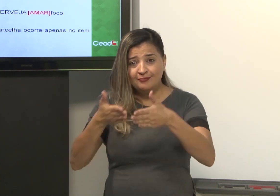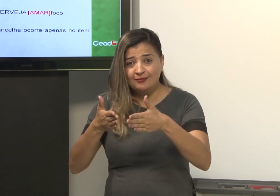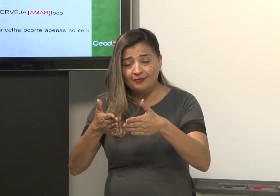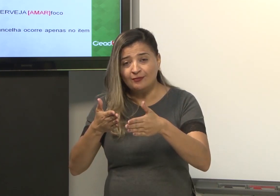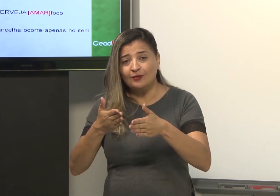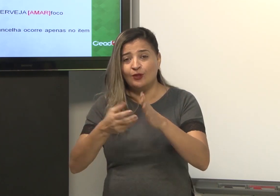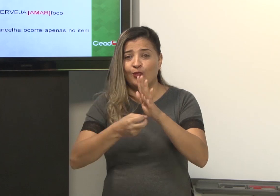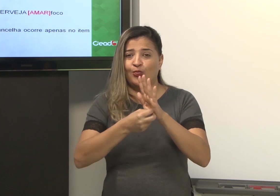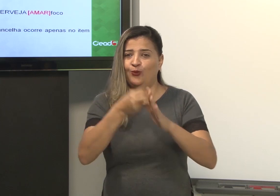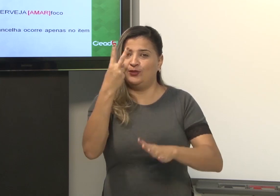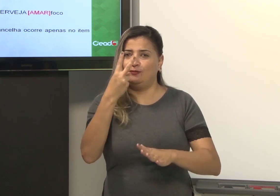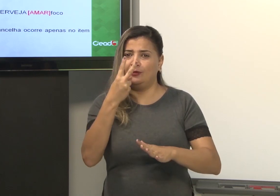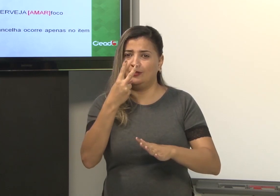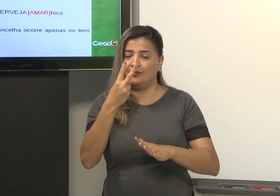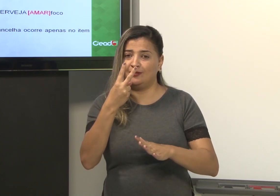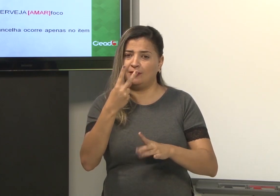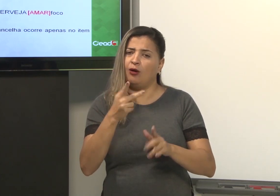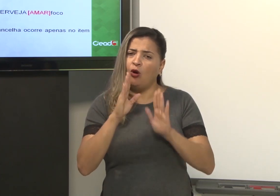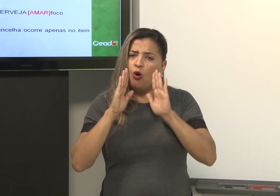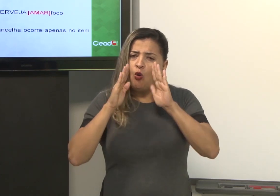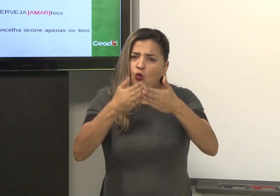O meu foco foi repetido duas vezes.